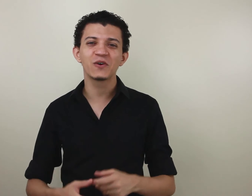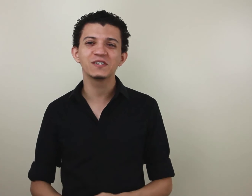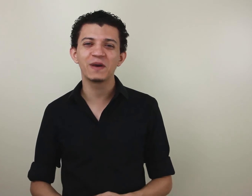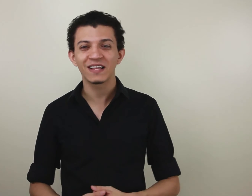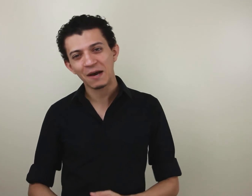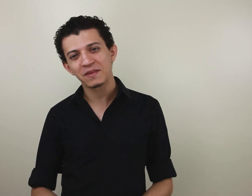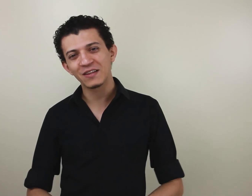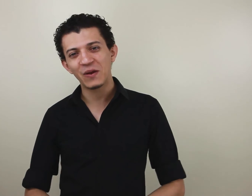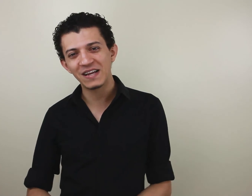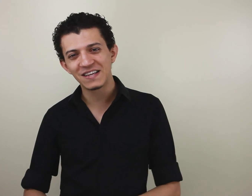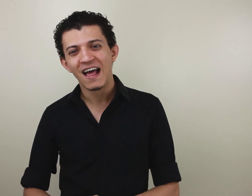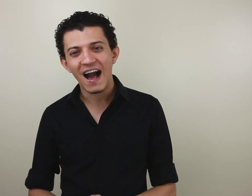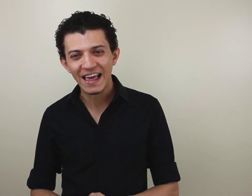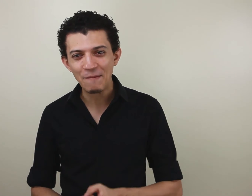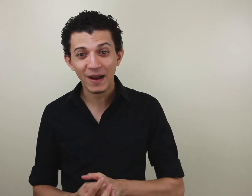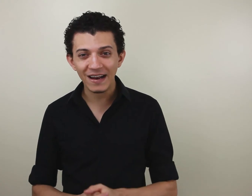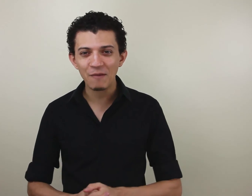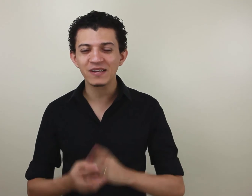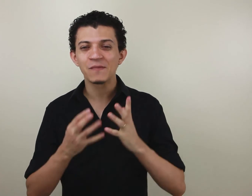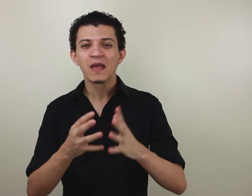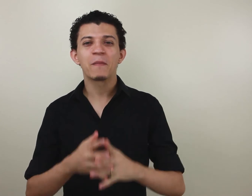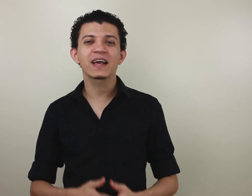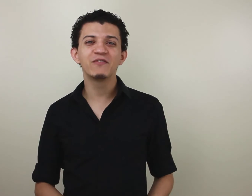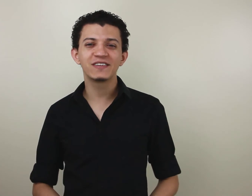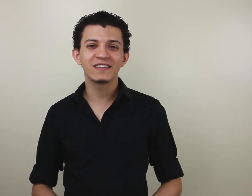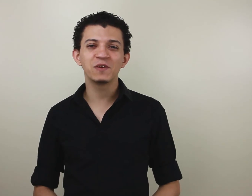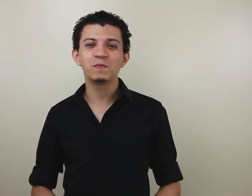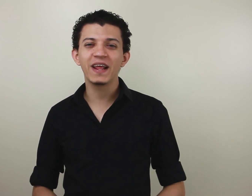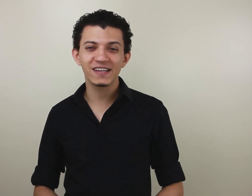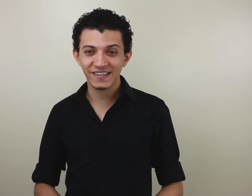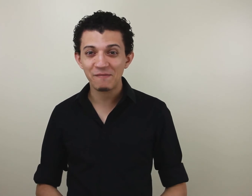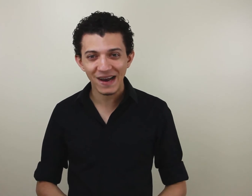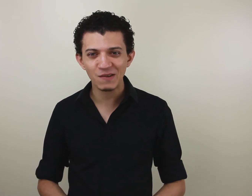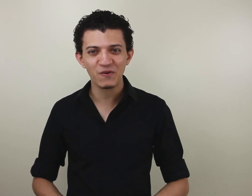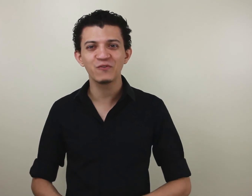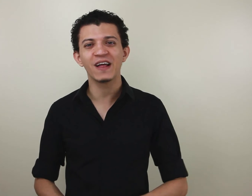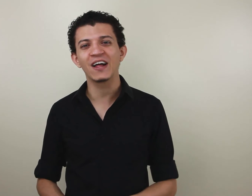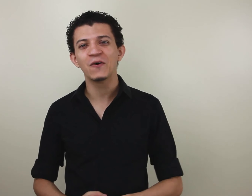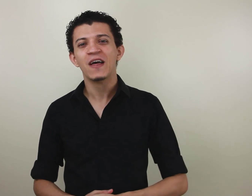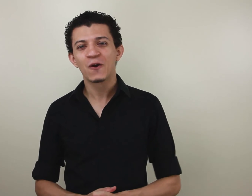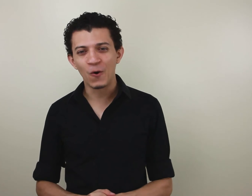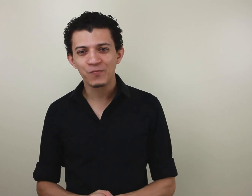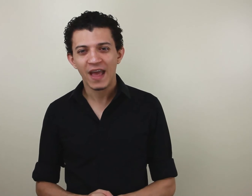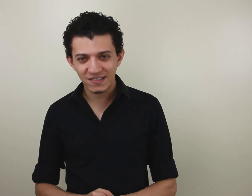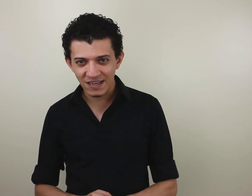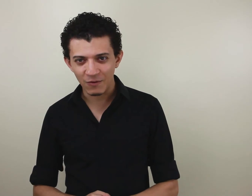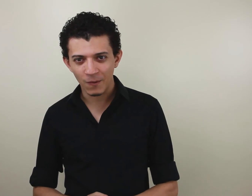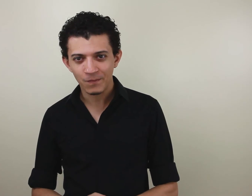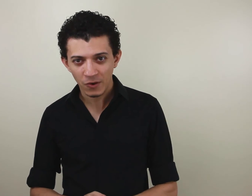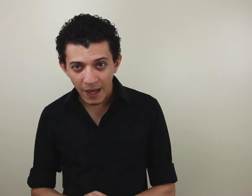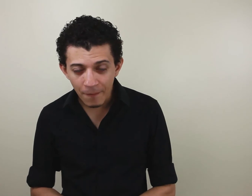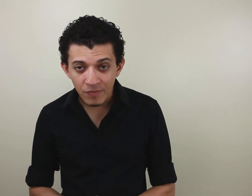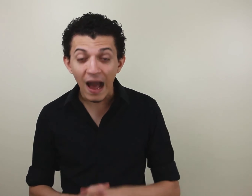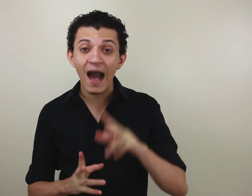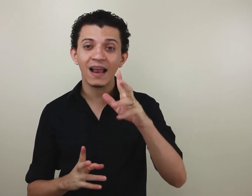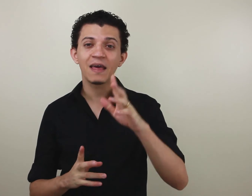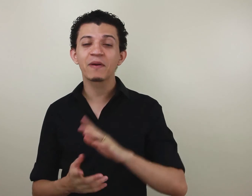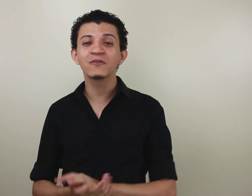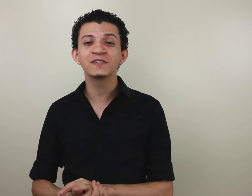conhecimento, adaptando eles aqui para Libras, para que você tenha uma experiência ainda mais aprofundada com essa língua. Ok? Ah, lembrando o